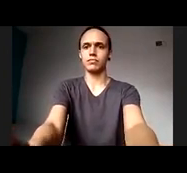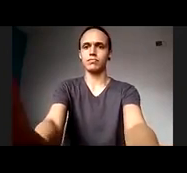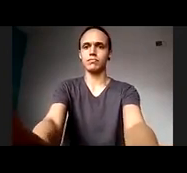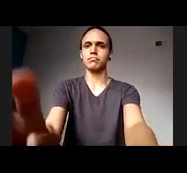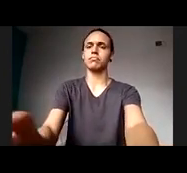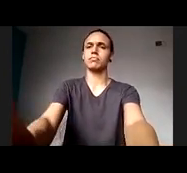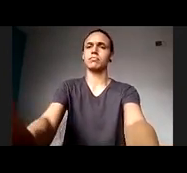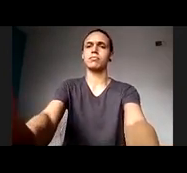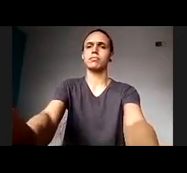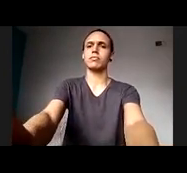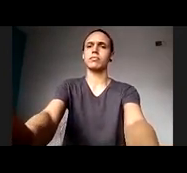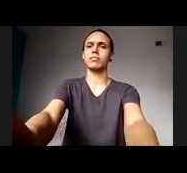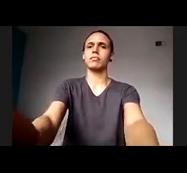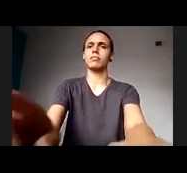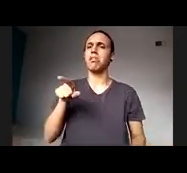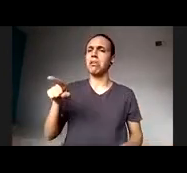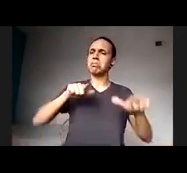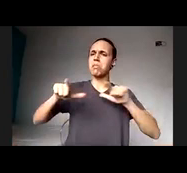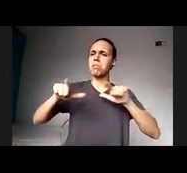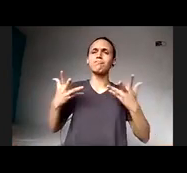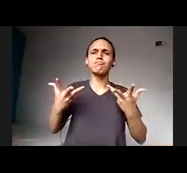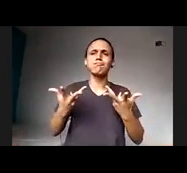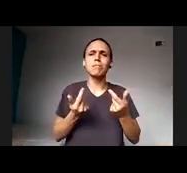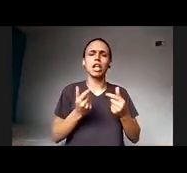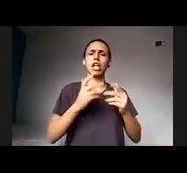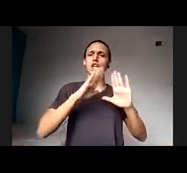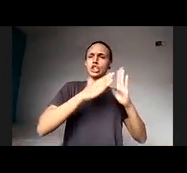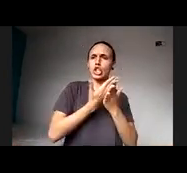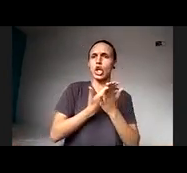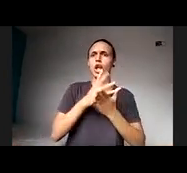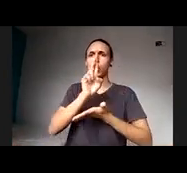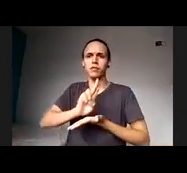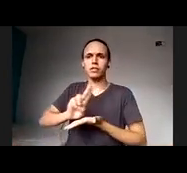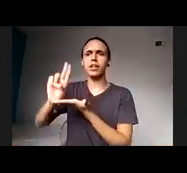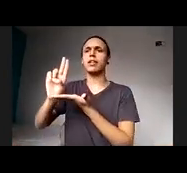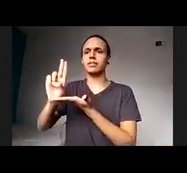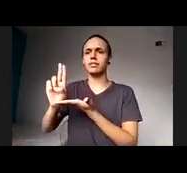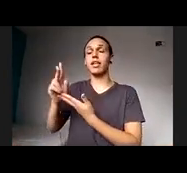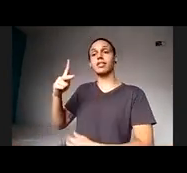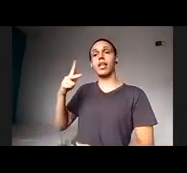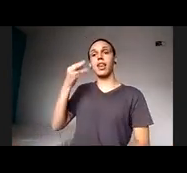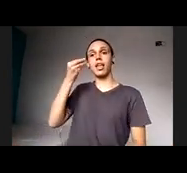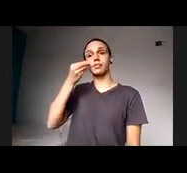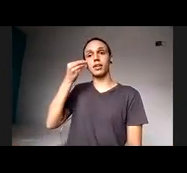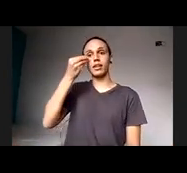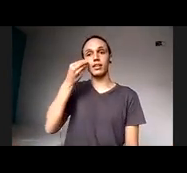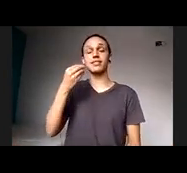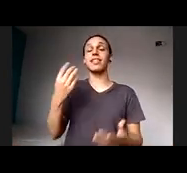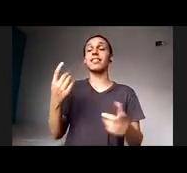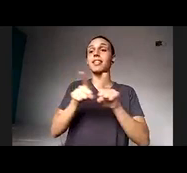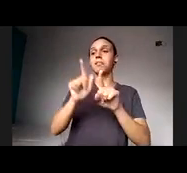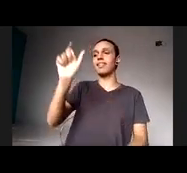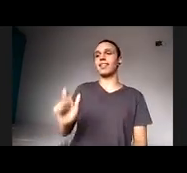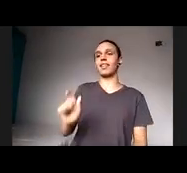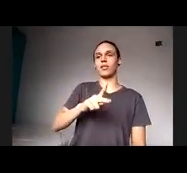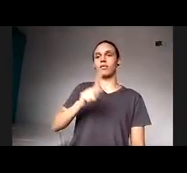escolas, na rede, enfim, né, e vai poder concluir com a sua experiência. O professor Armando Nembre, que